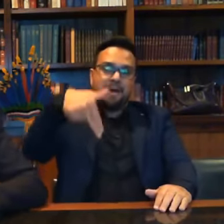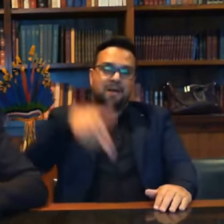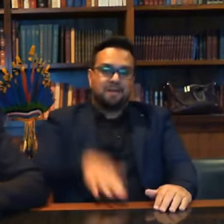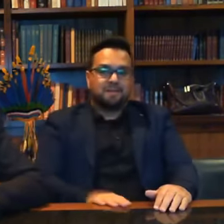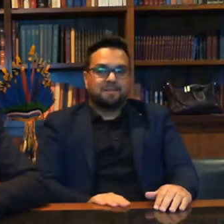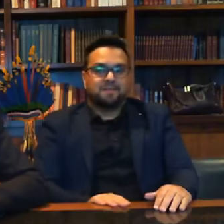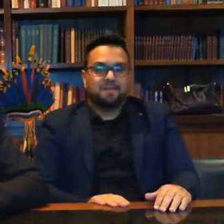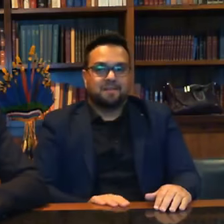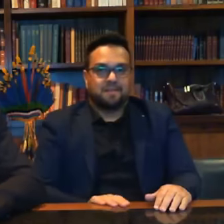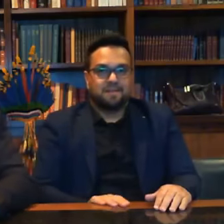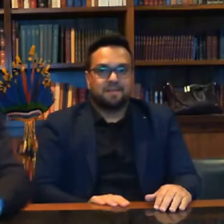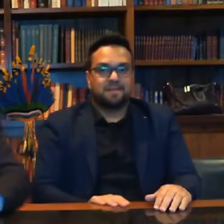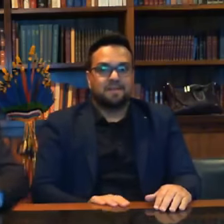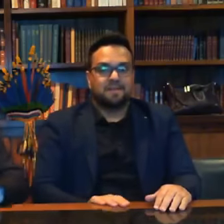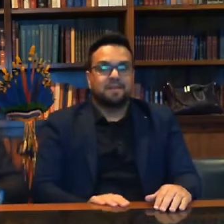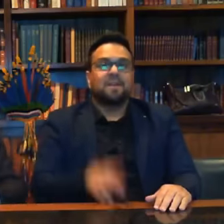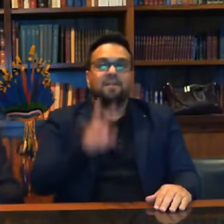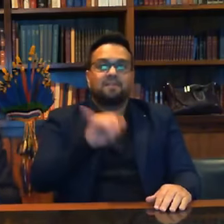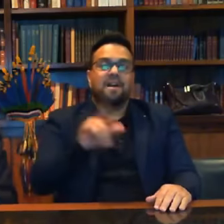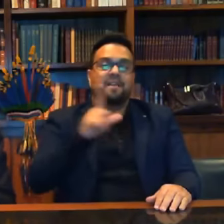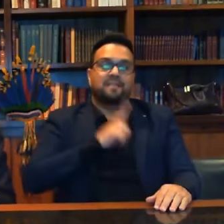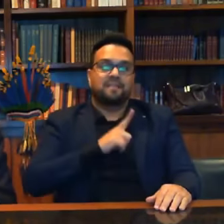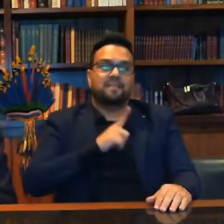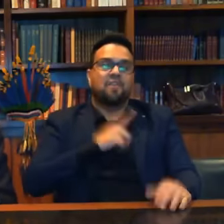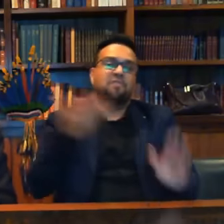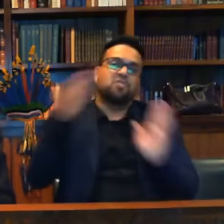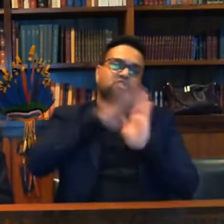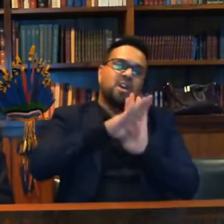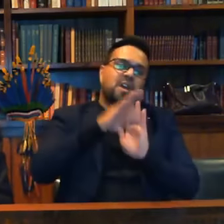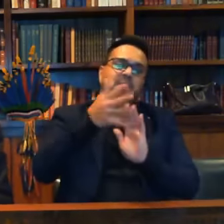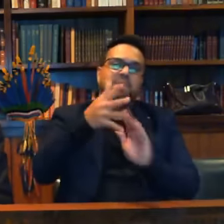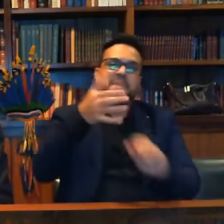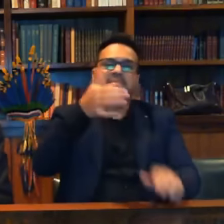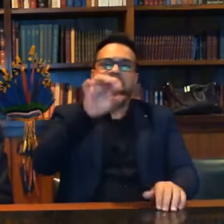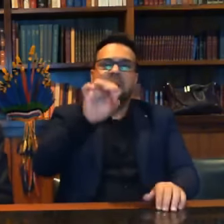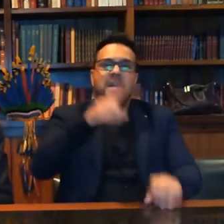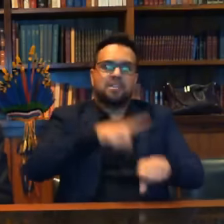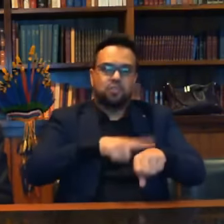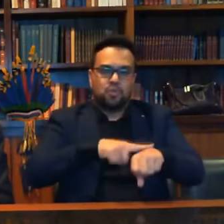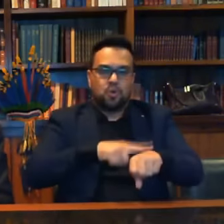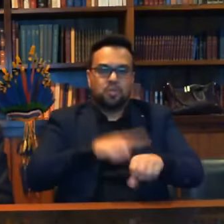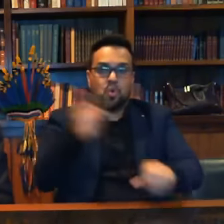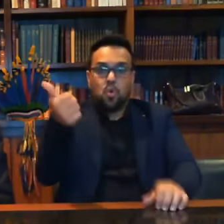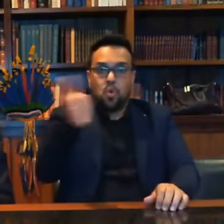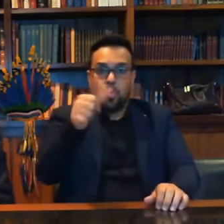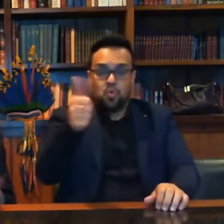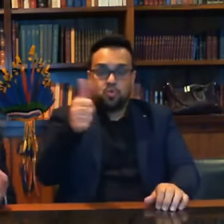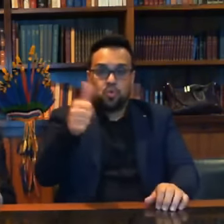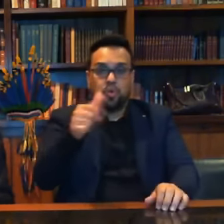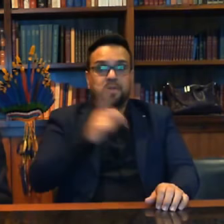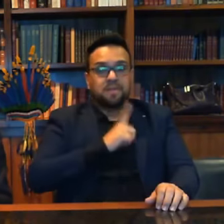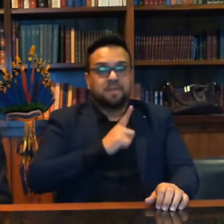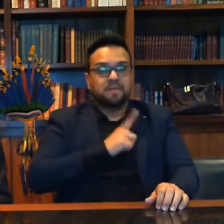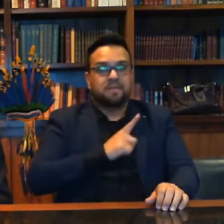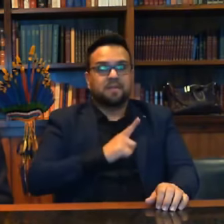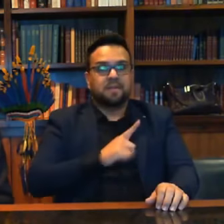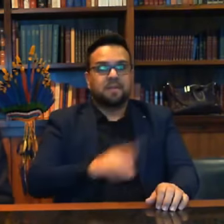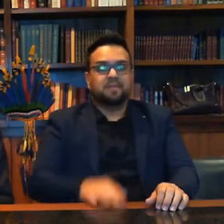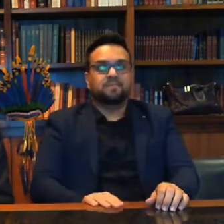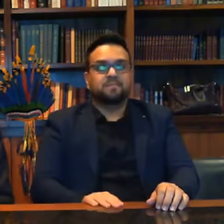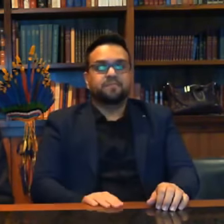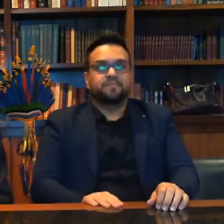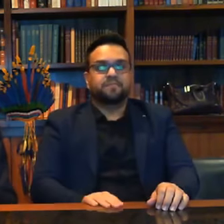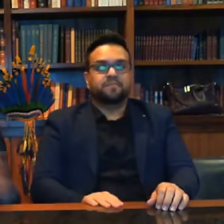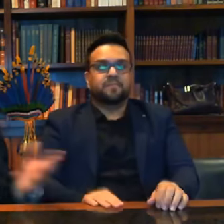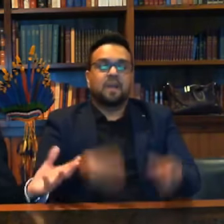uma solidariedade de entrega de espadinhas deve chegar por volta das 10 horas e às 11 horas temos uma cerimônia entregue